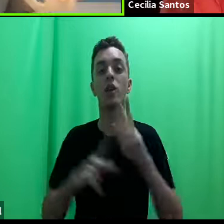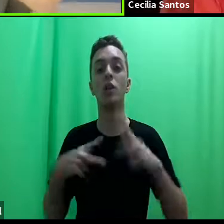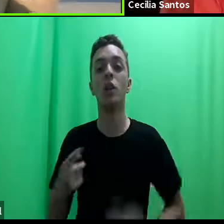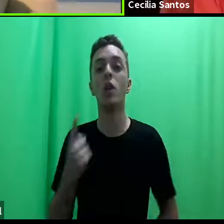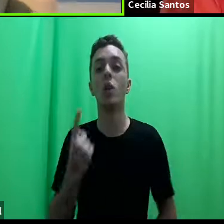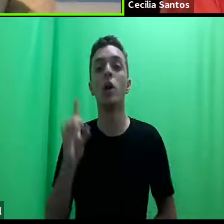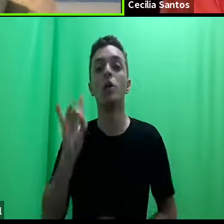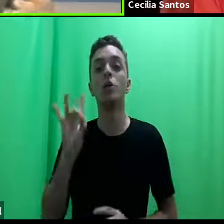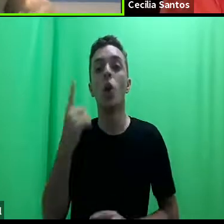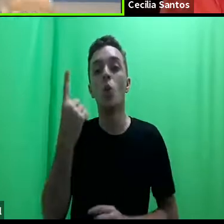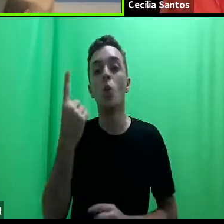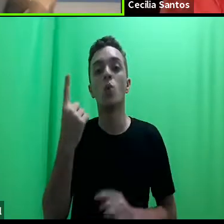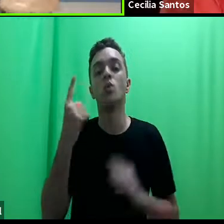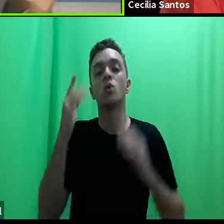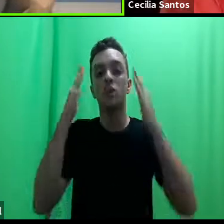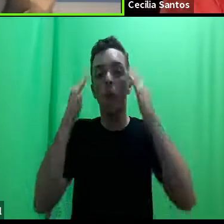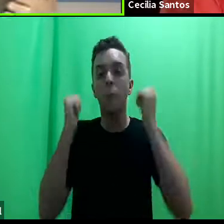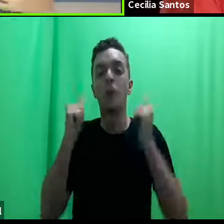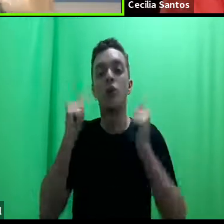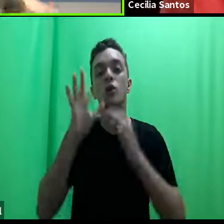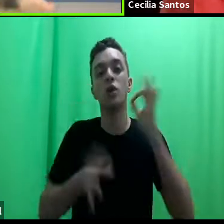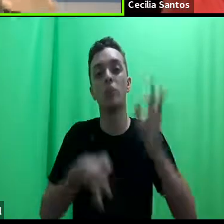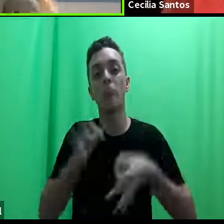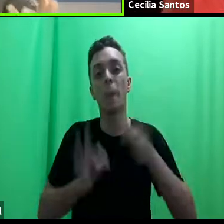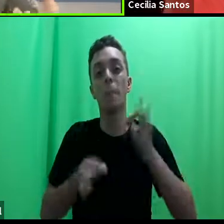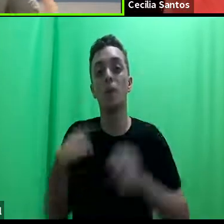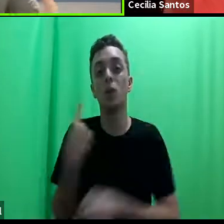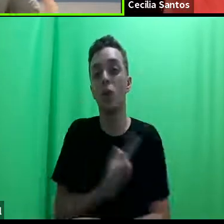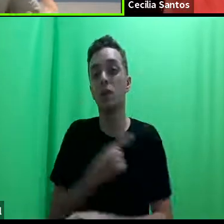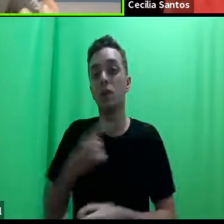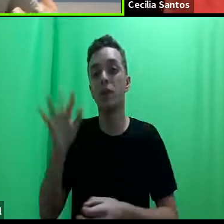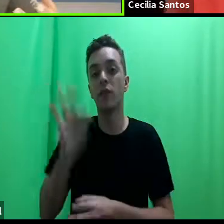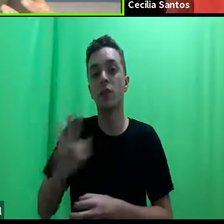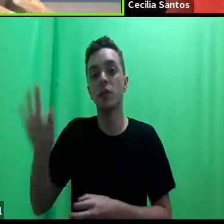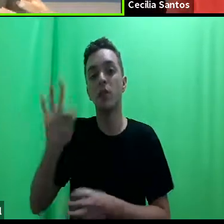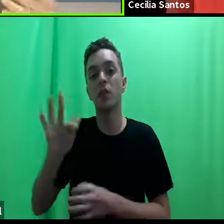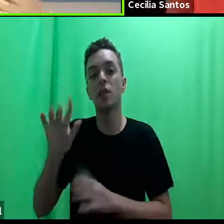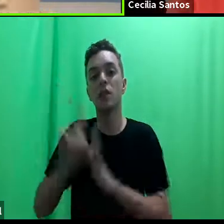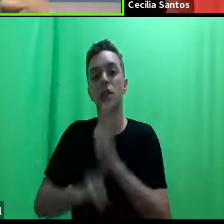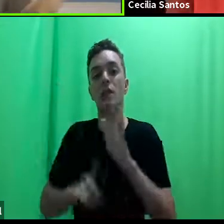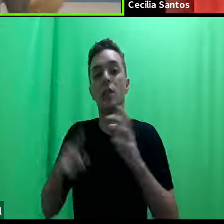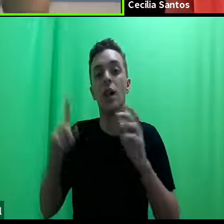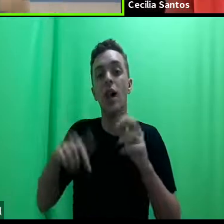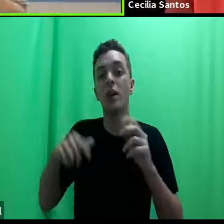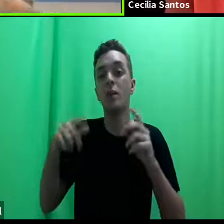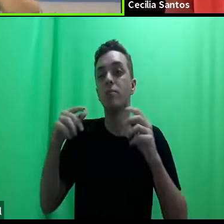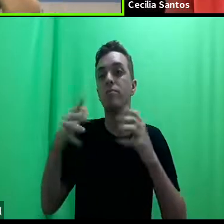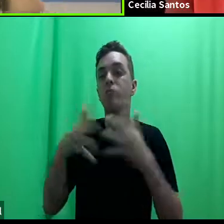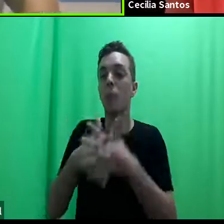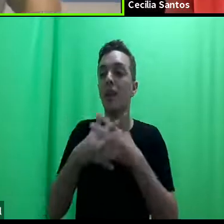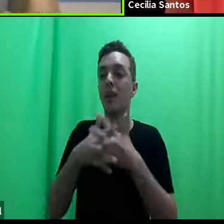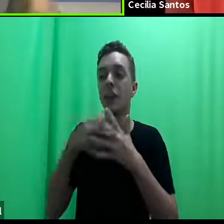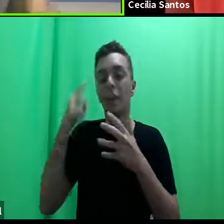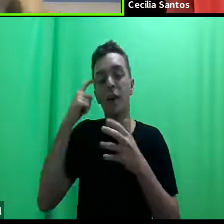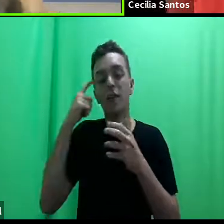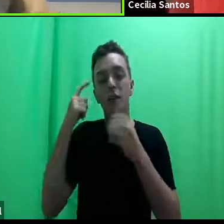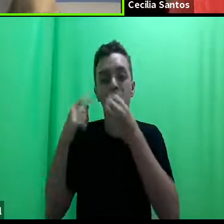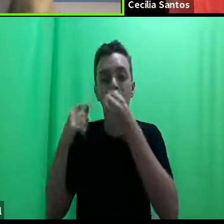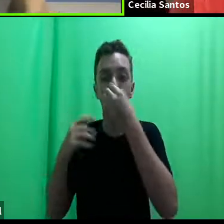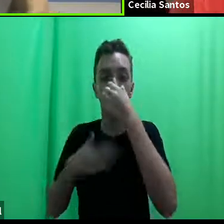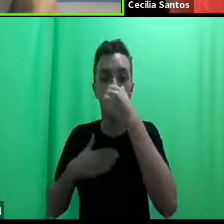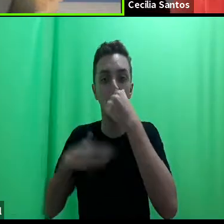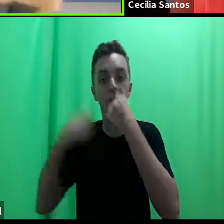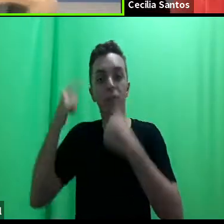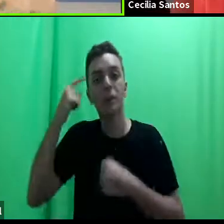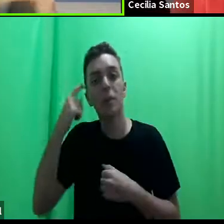saber jurídico. Eu acho que a gente nas faculdades de direito tem muita dificuldade de pensar isso e a minha hipótese eu